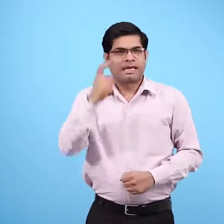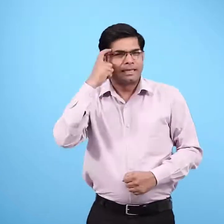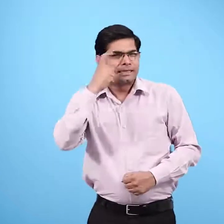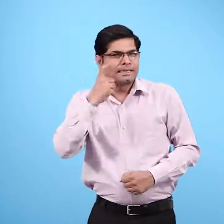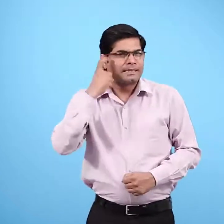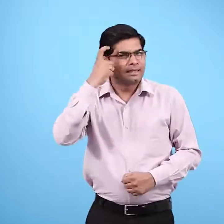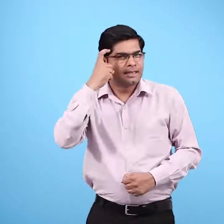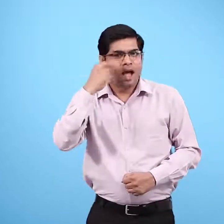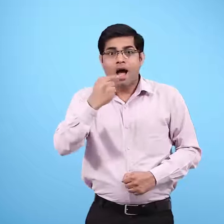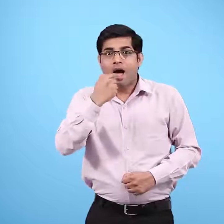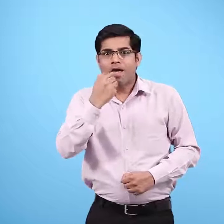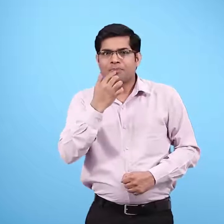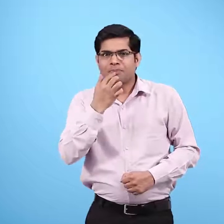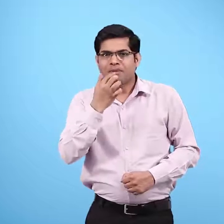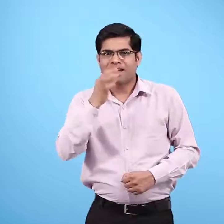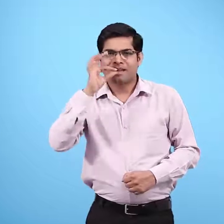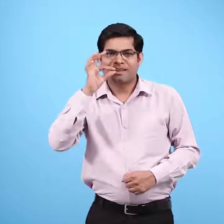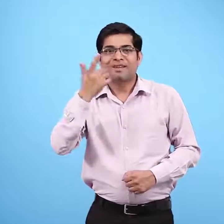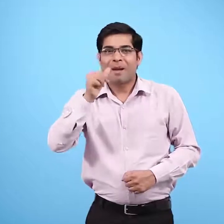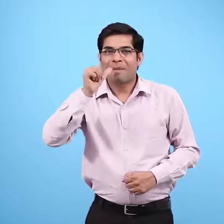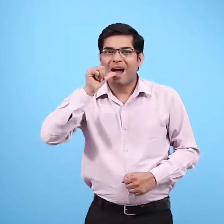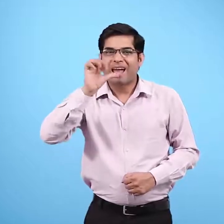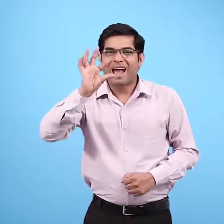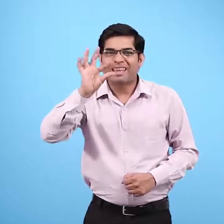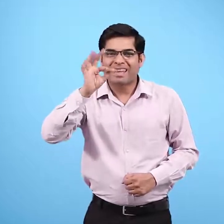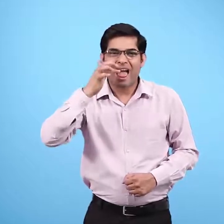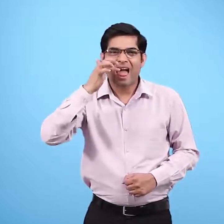सोचो हमारे मुँह में लार क्या काम करती होगी?